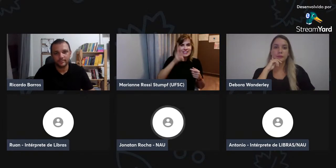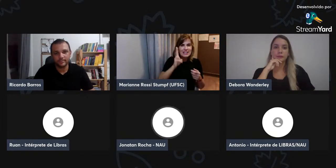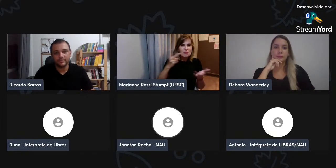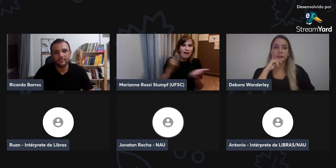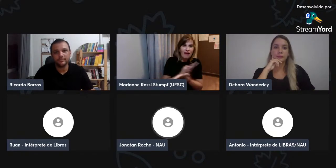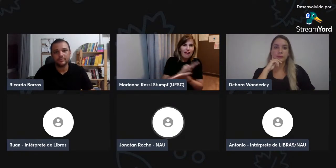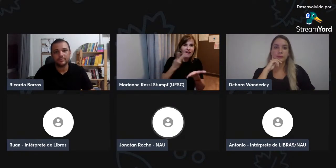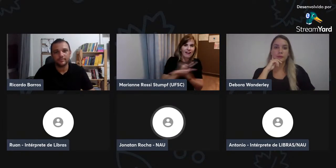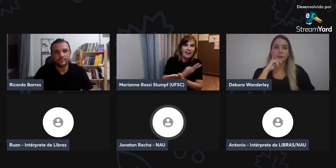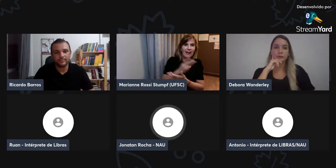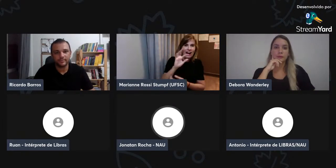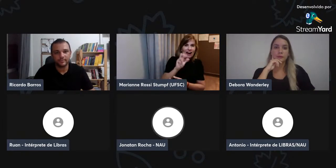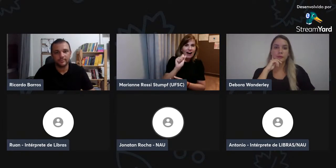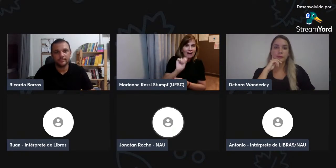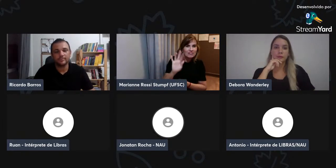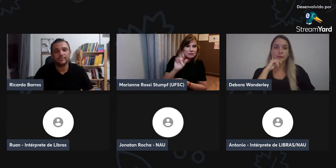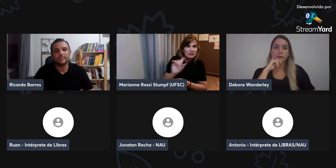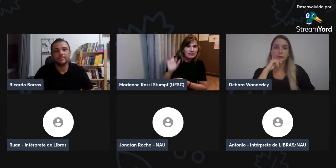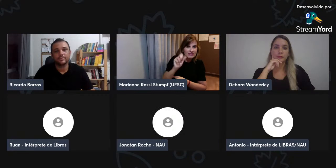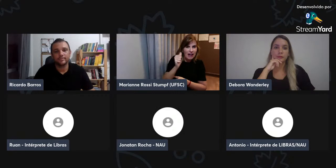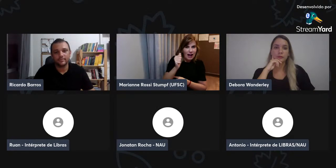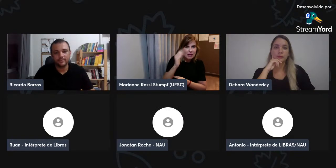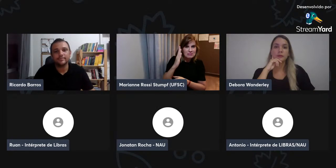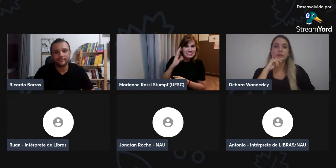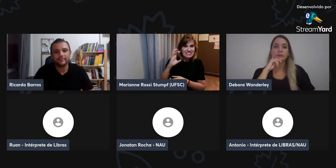focar na confuração de mão, né, nas,